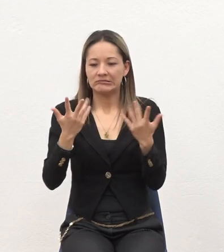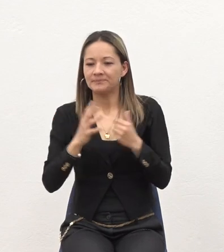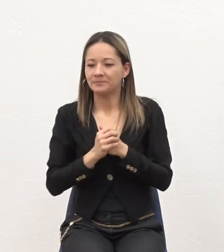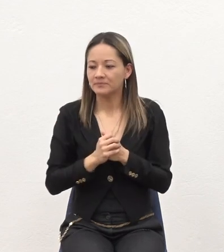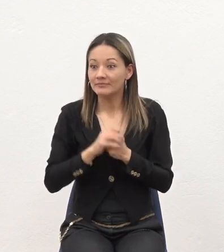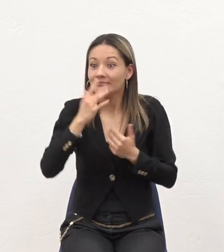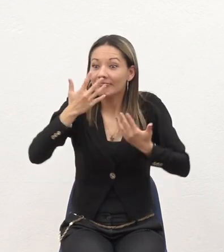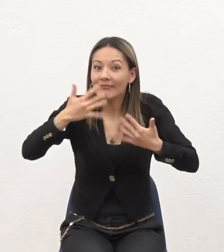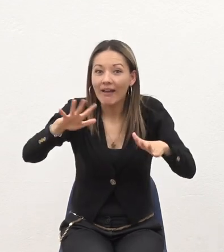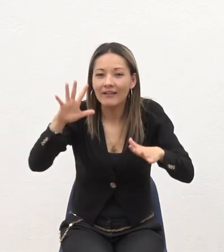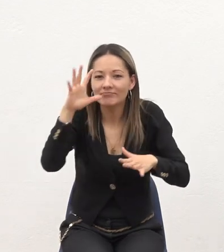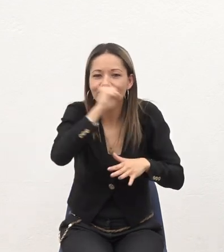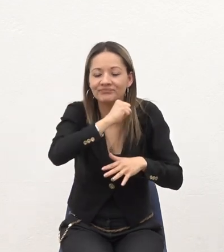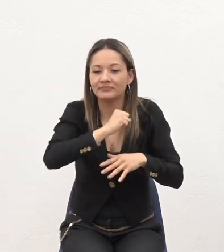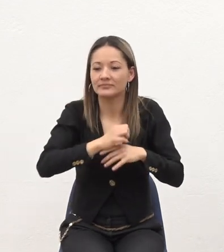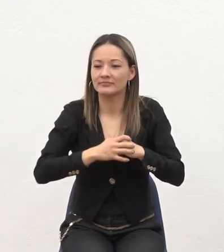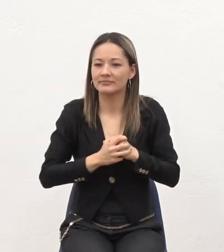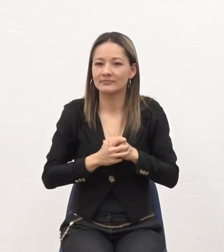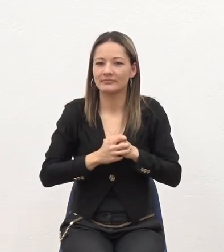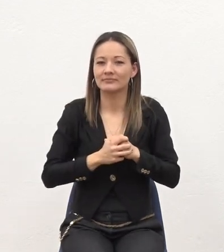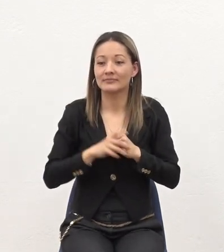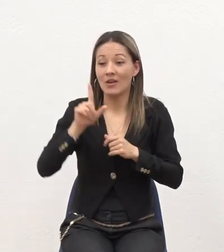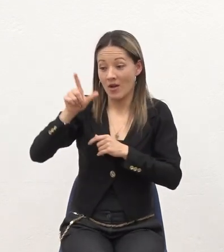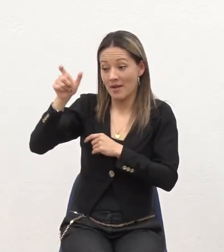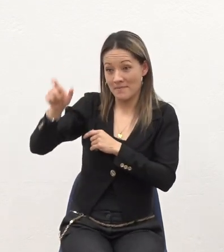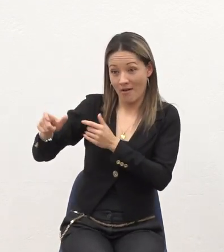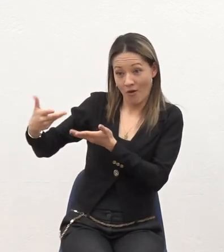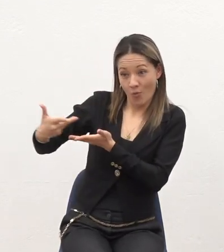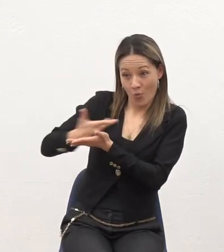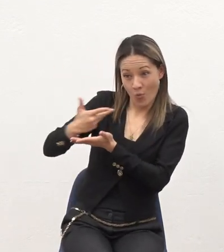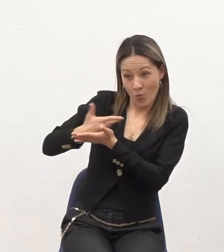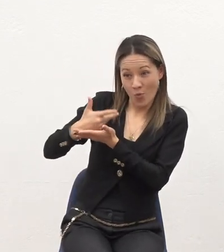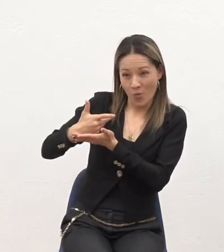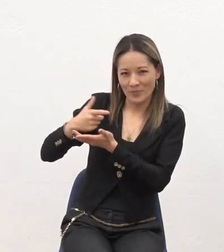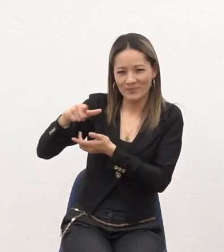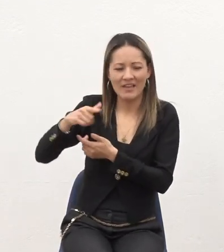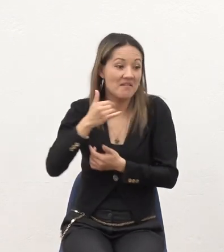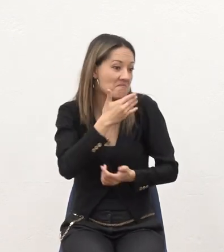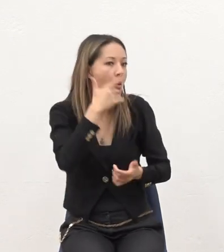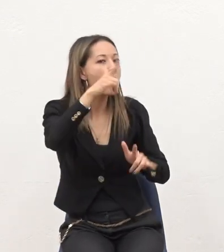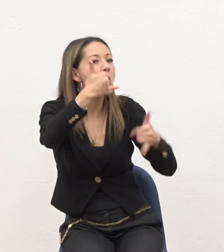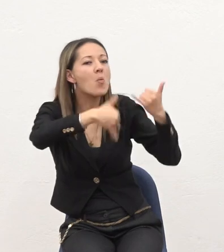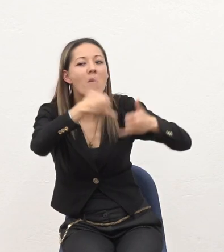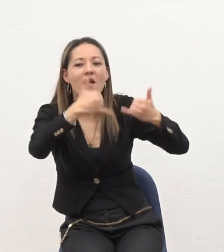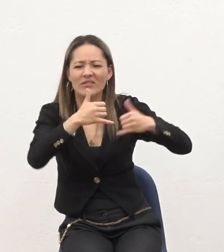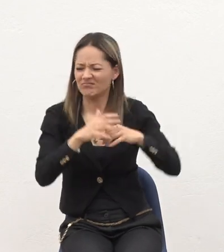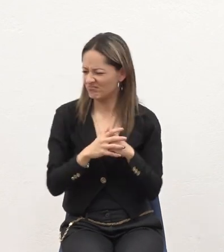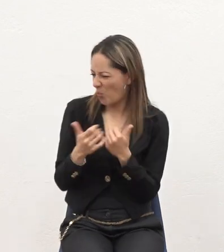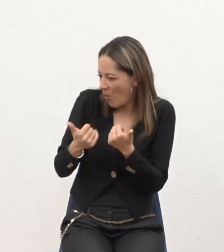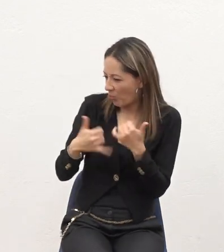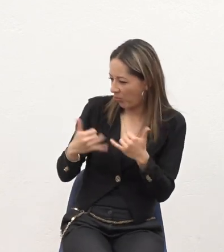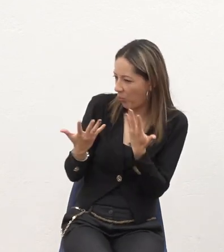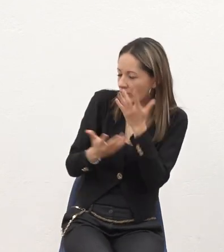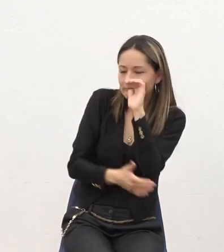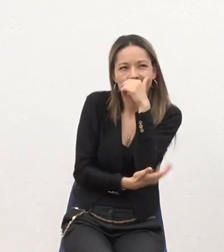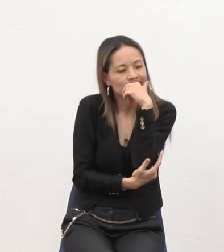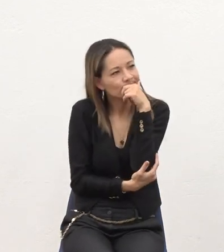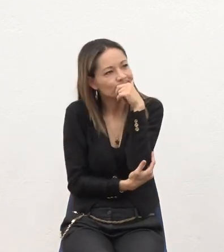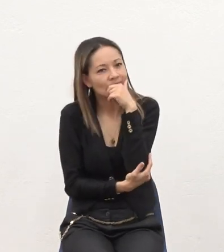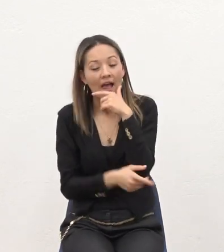Entonces Por sugerencia de una de las personas del grupo Dijo no pues hagamos un juego Pero que juego hacemos Entonces el juego que salió